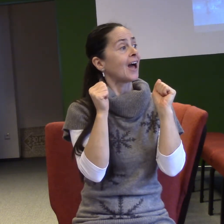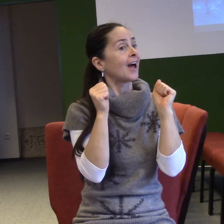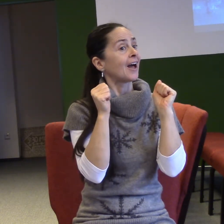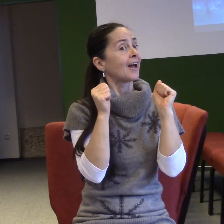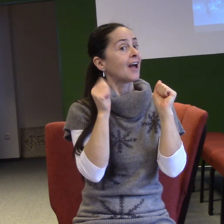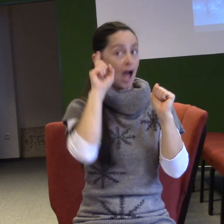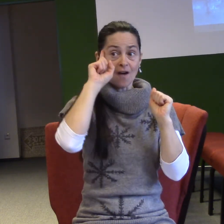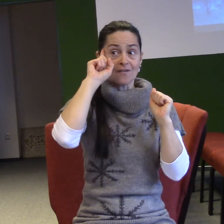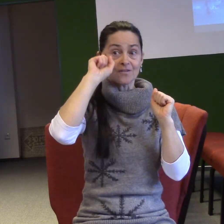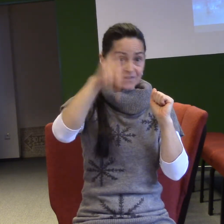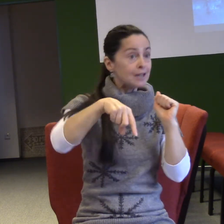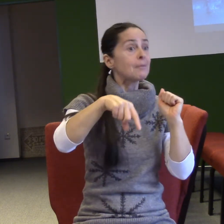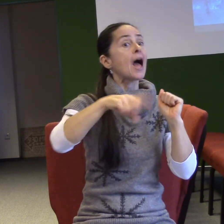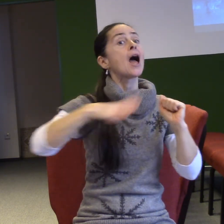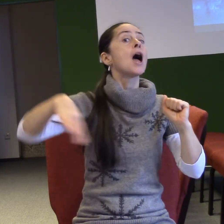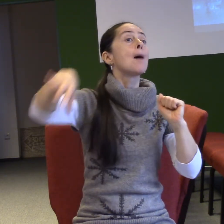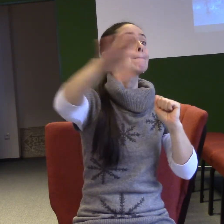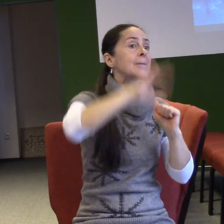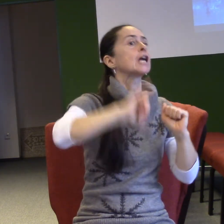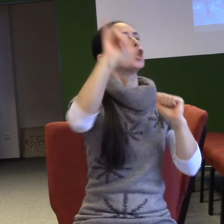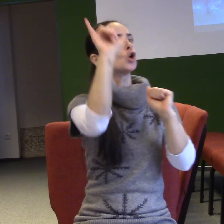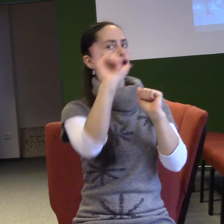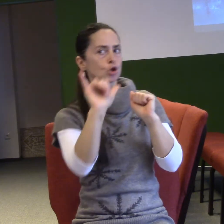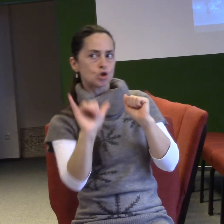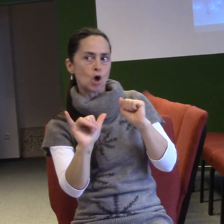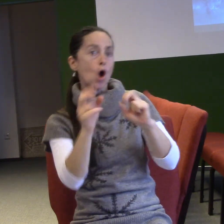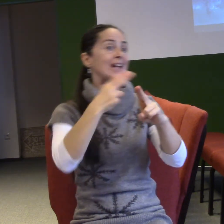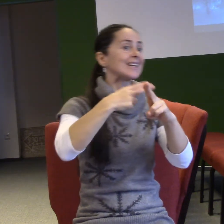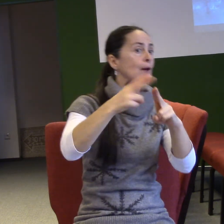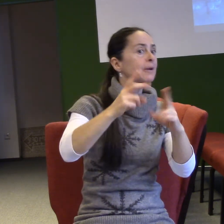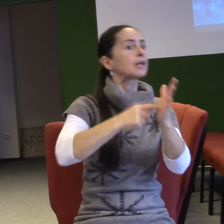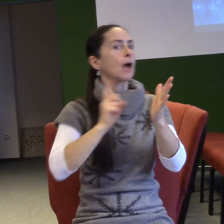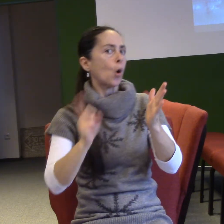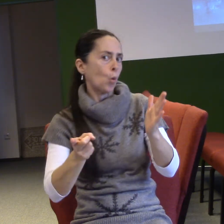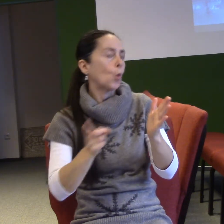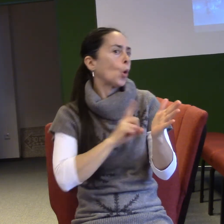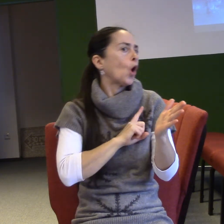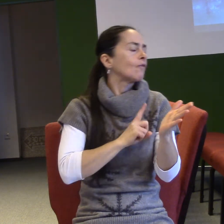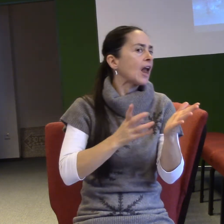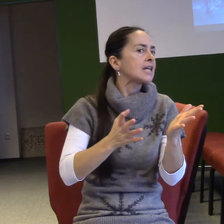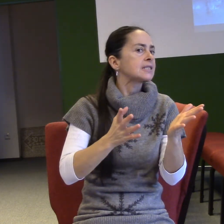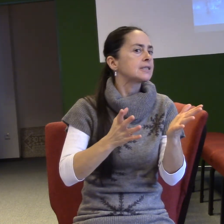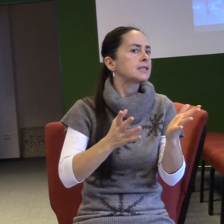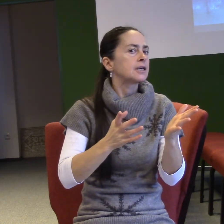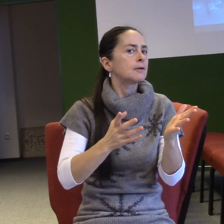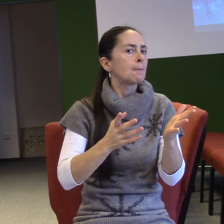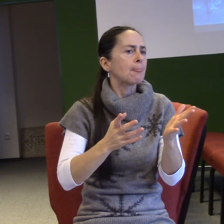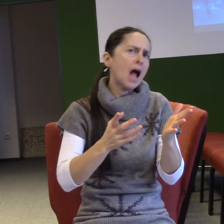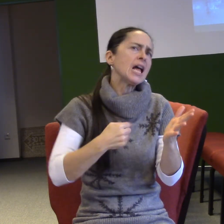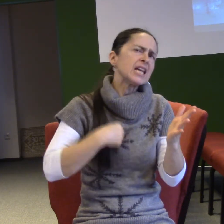vravě v tom, jak stojíme před ním a před lidmi a to, jak plníme potom svůj úkol. A zdá se mi, že za tohle se mám dneska modlit. Ale než